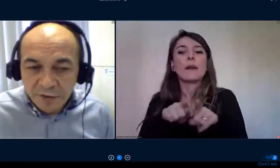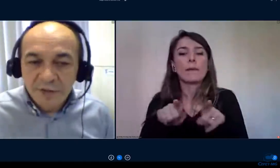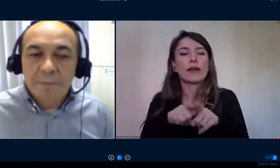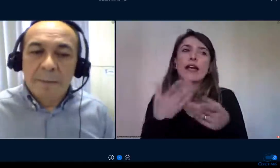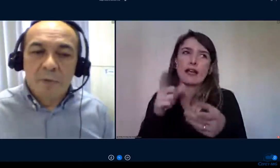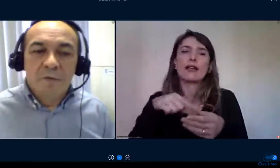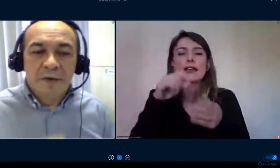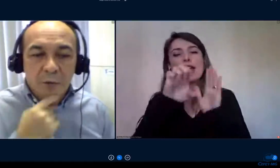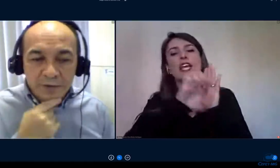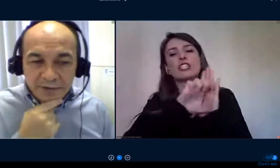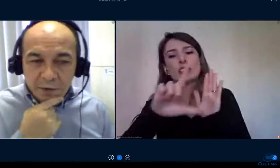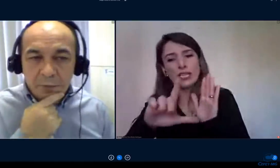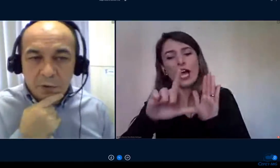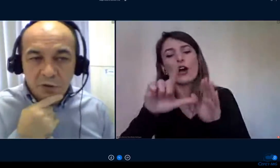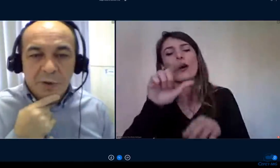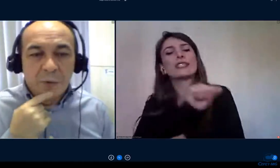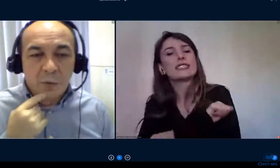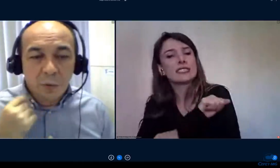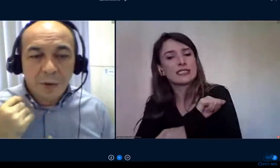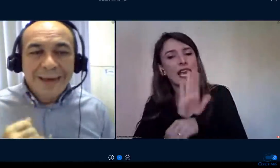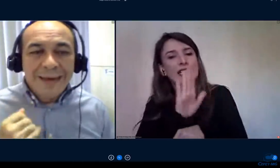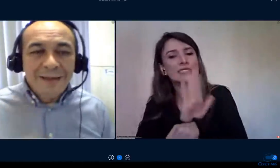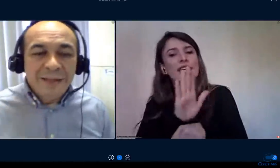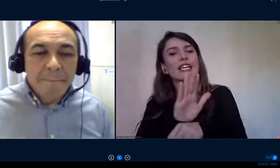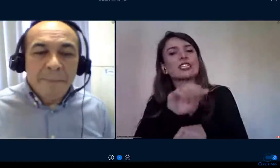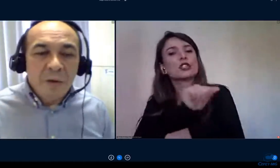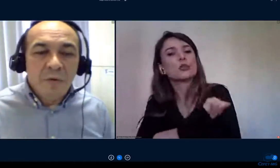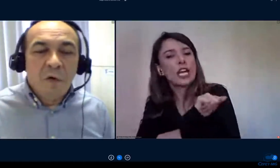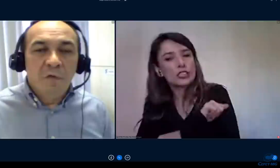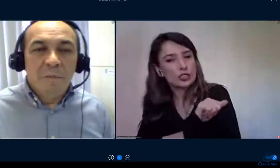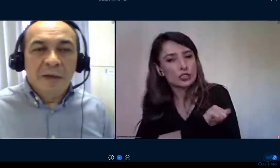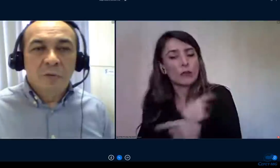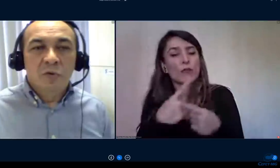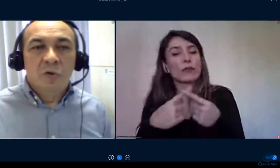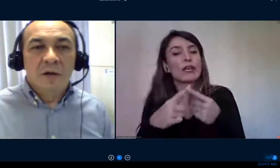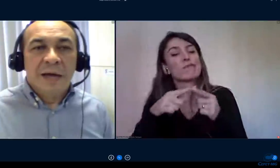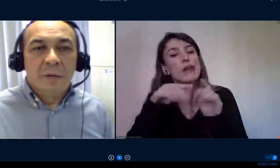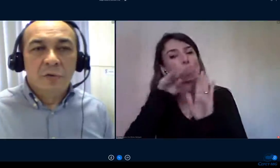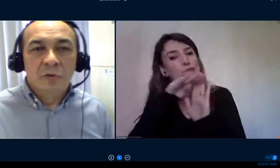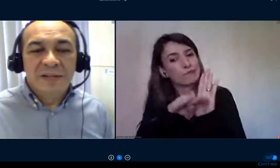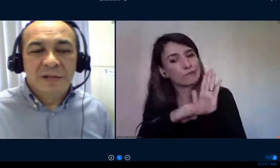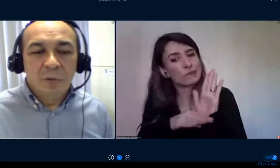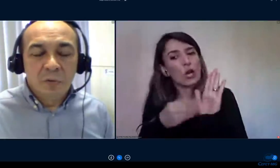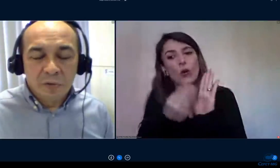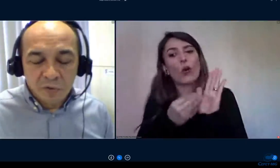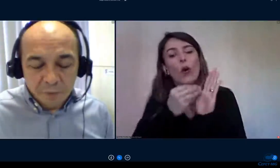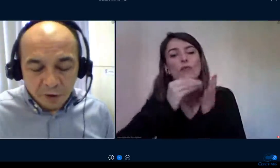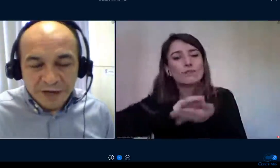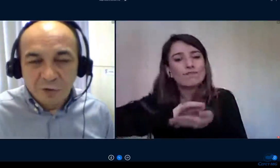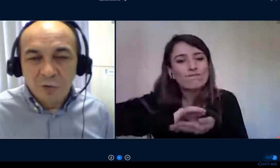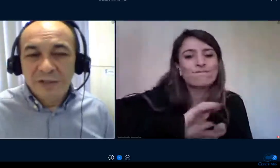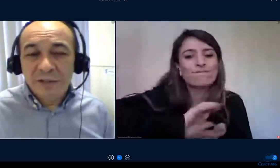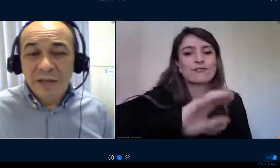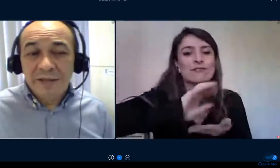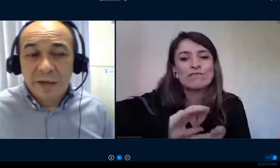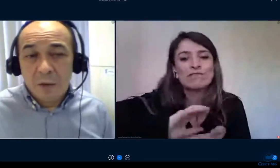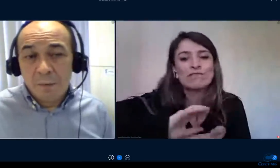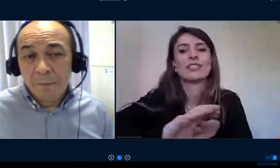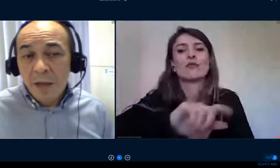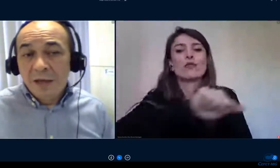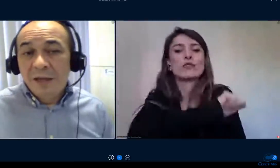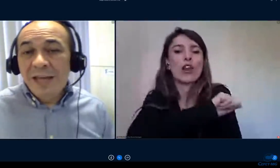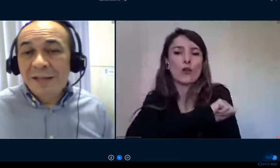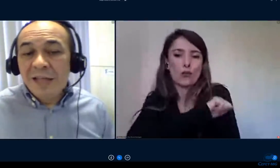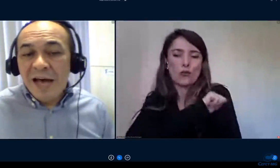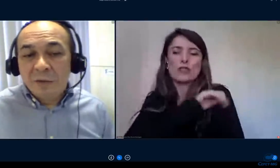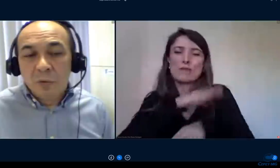estudantis para prover condição para o nosso aluno e também o envolvimento dos nossos alunos nos projetos de extensão